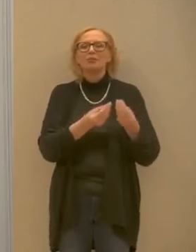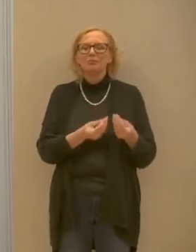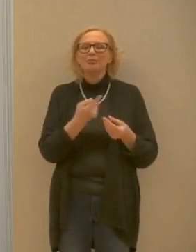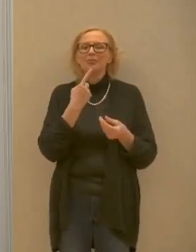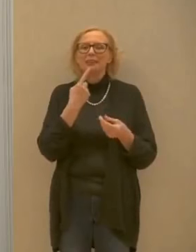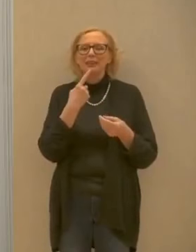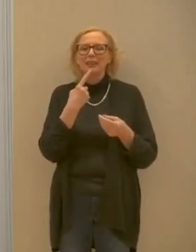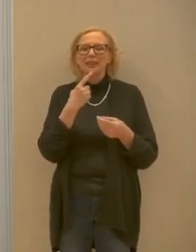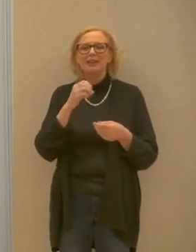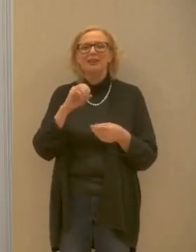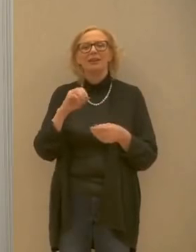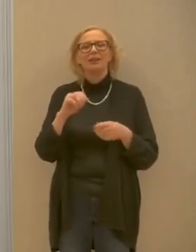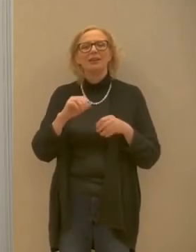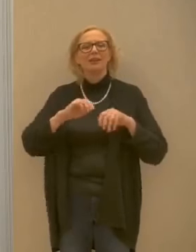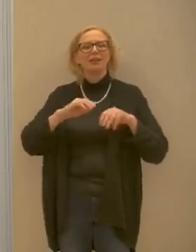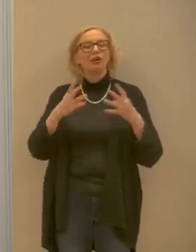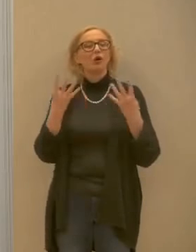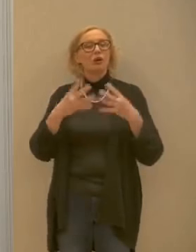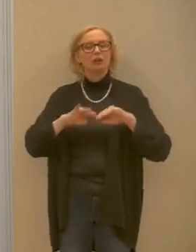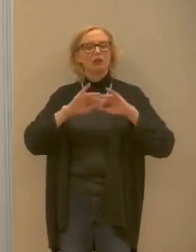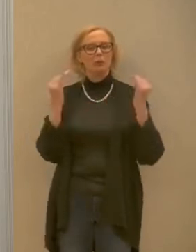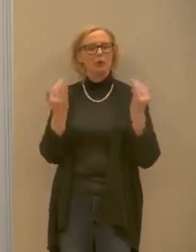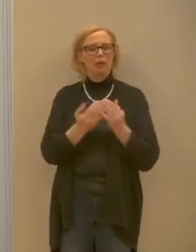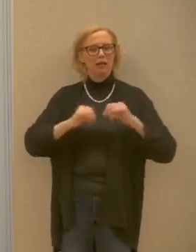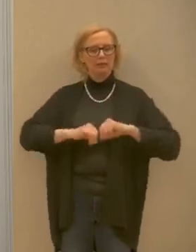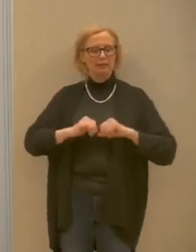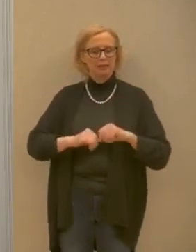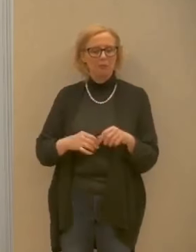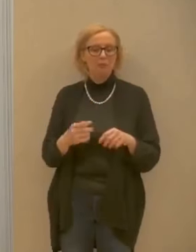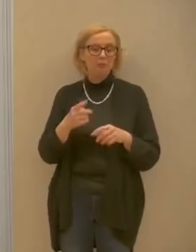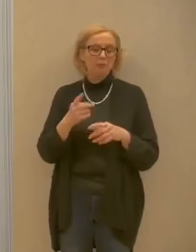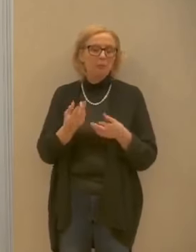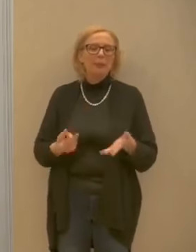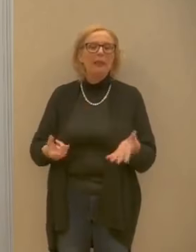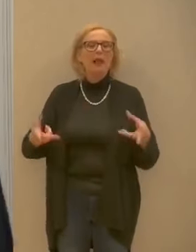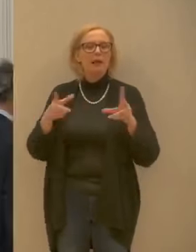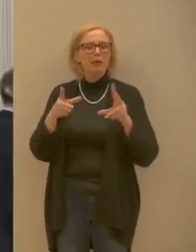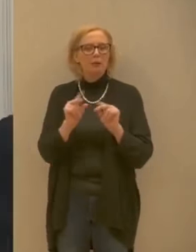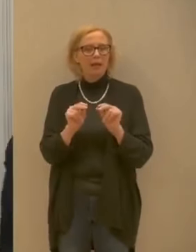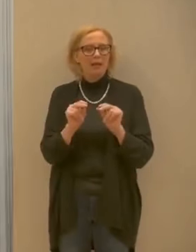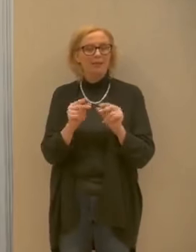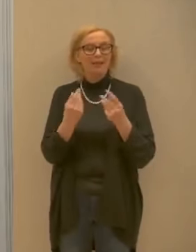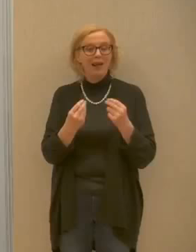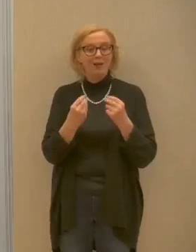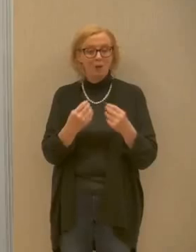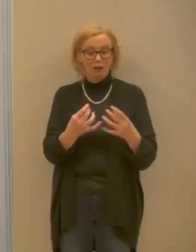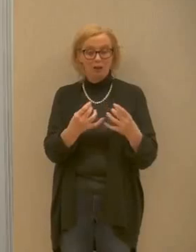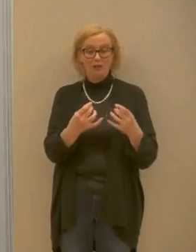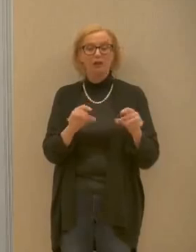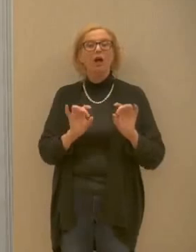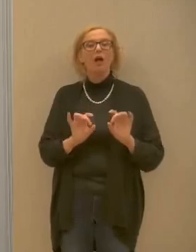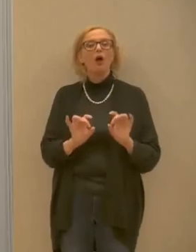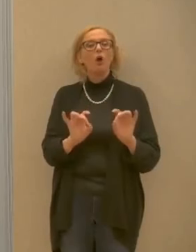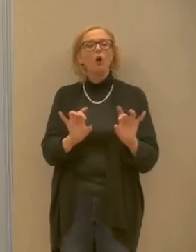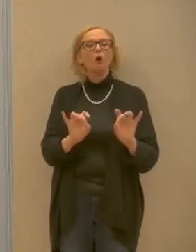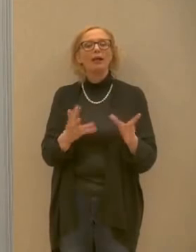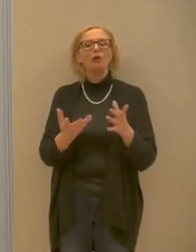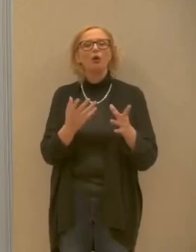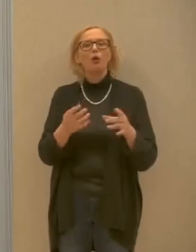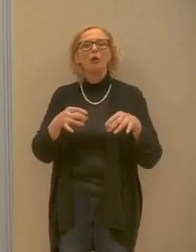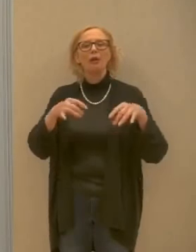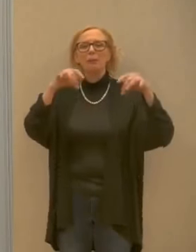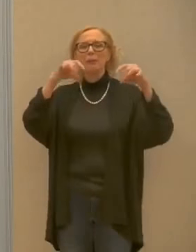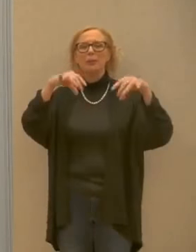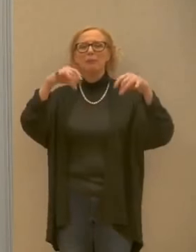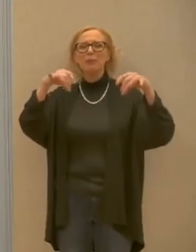fondamentalmente si ribadisce che l'unico contatto come diceva il collega Ferro è tramite le goccioline le goccioline possono essere trasmesse